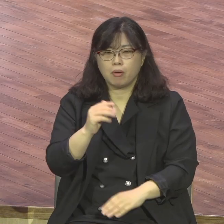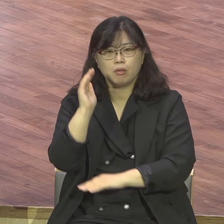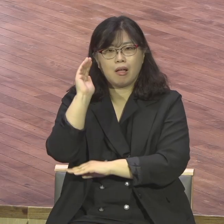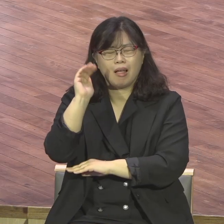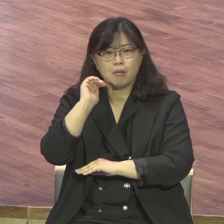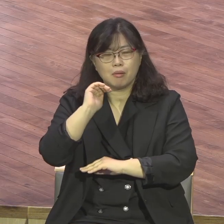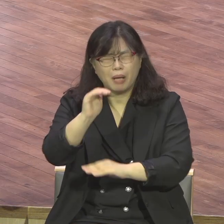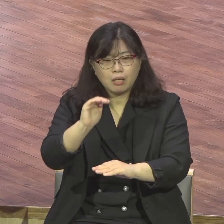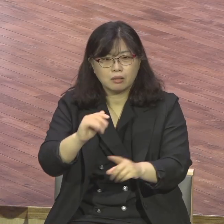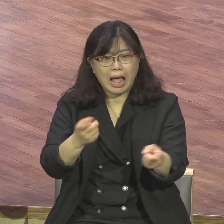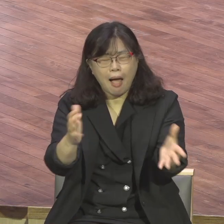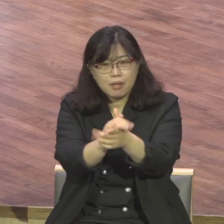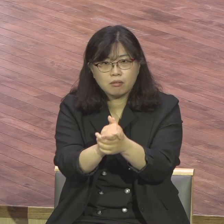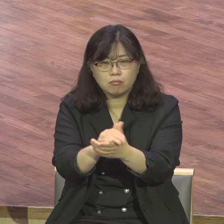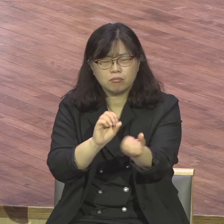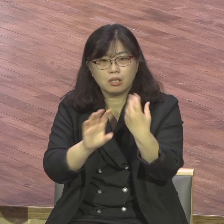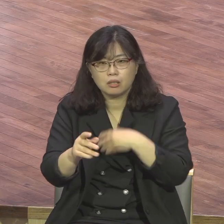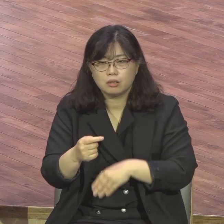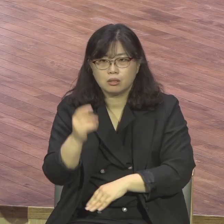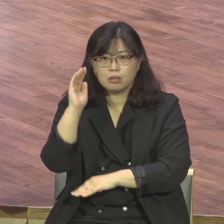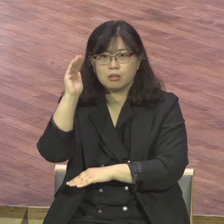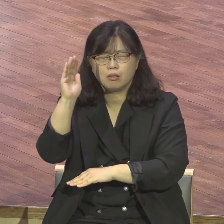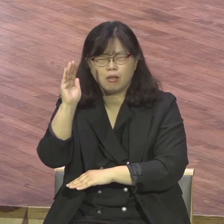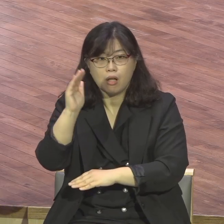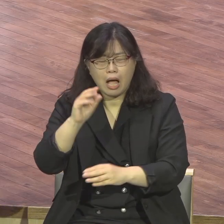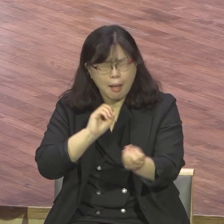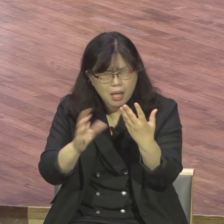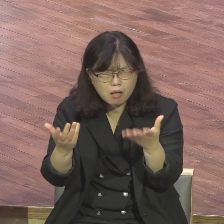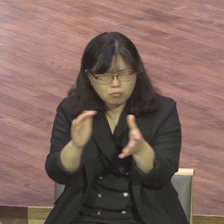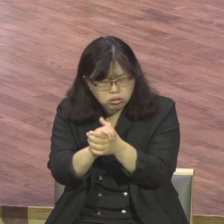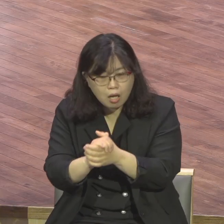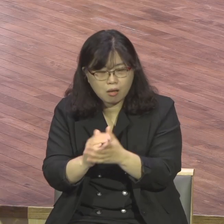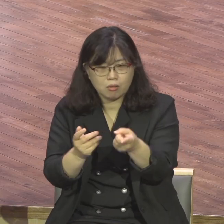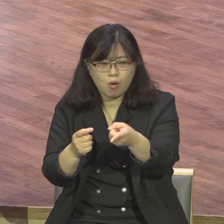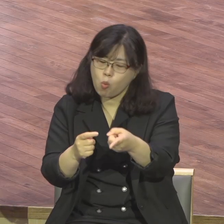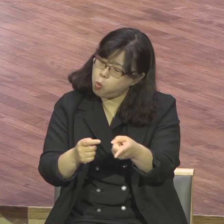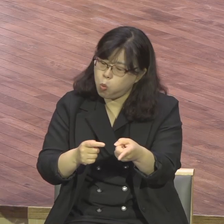너무 은혜를 받는데 감동해서 습관화된 거예요 영적 문화더라고요